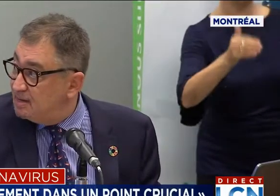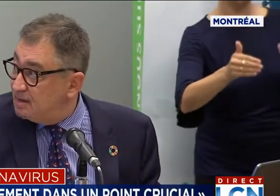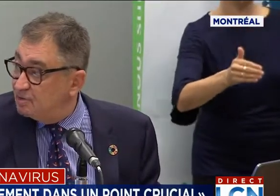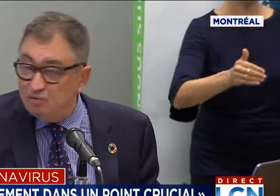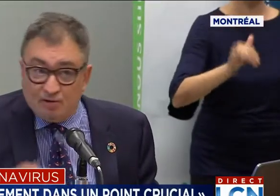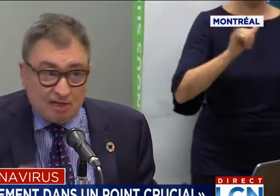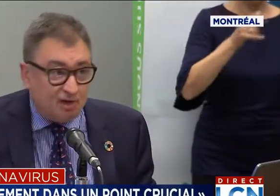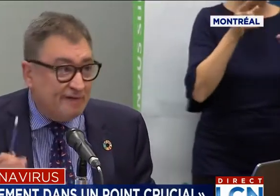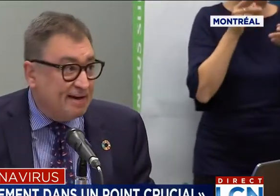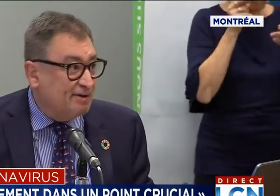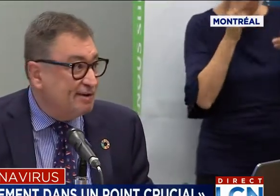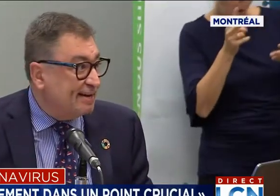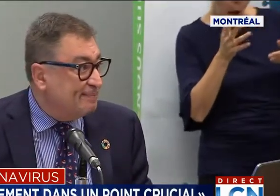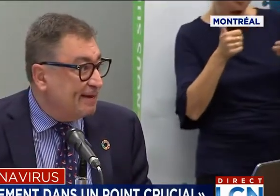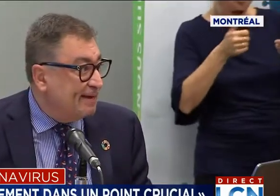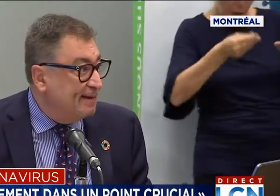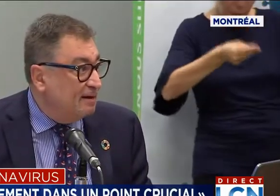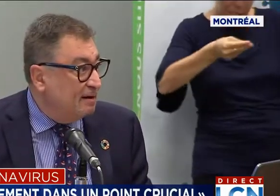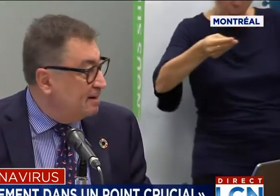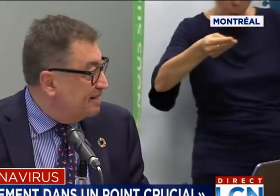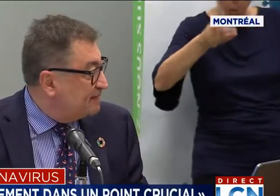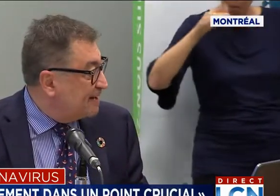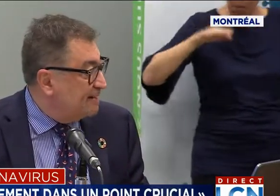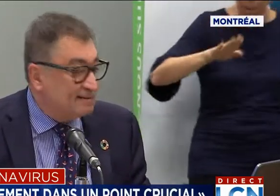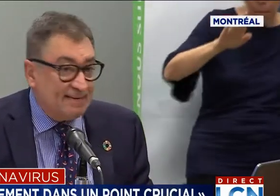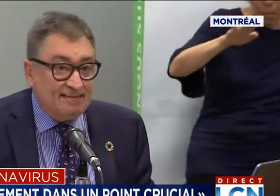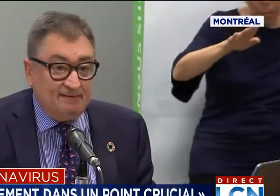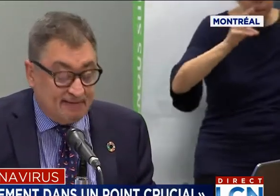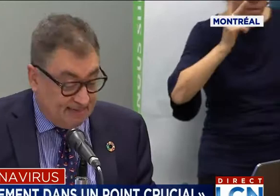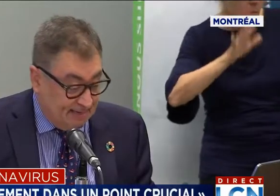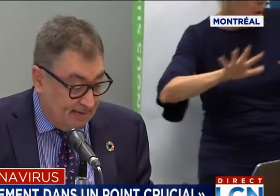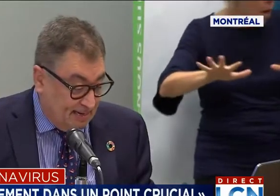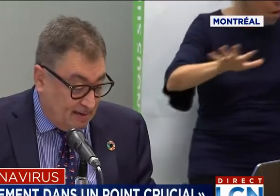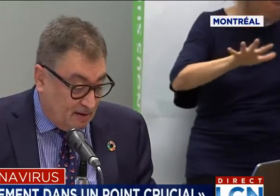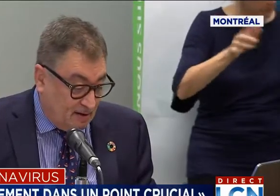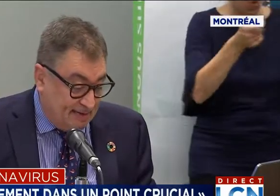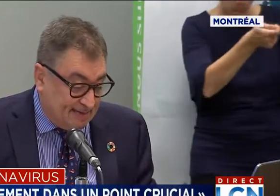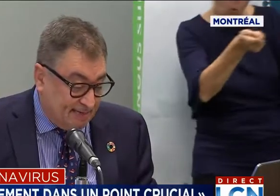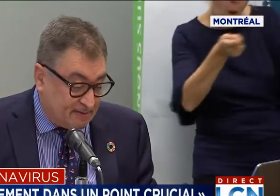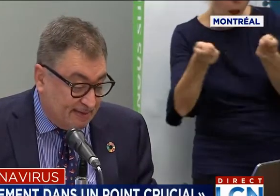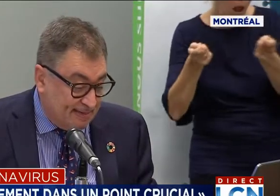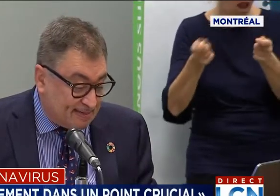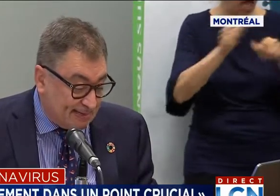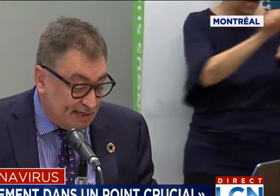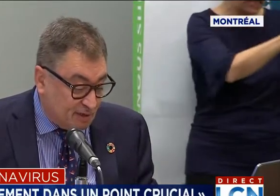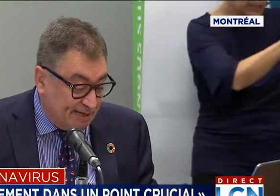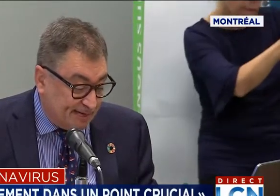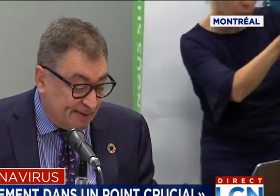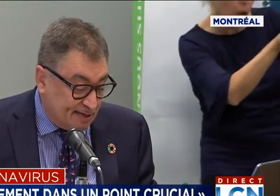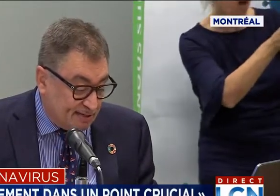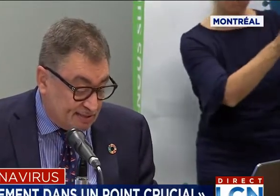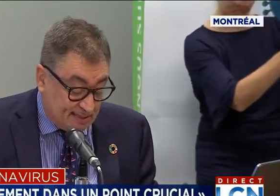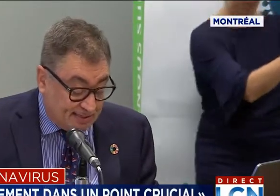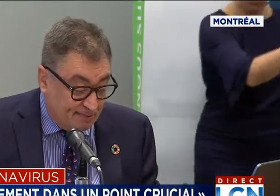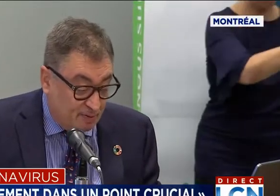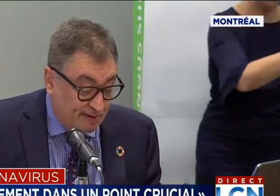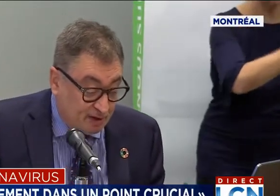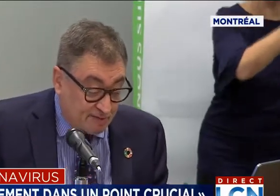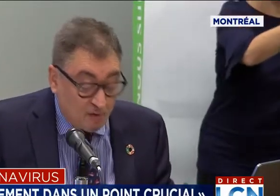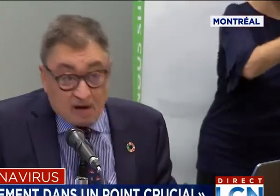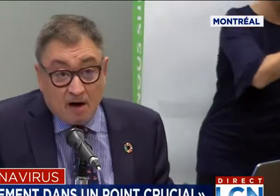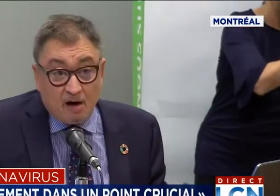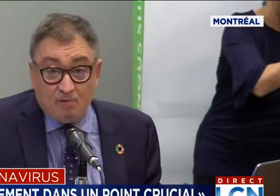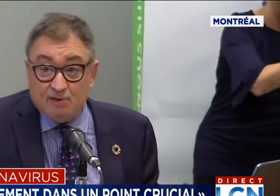aussi, tout en surveillant de très près les différentes activités. Les établissements des régions et des équipes de santé